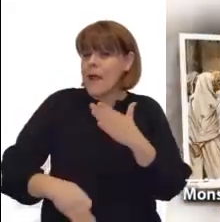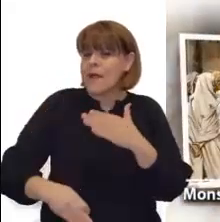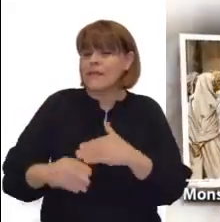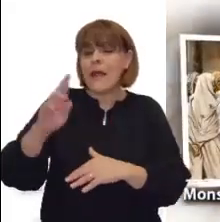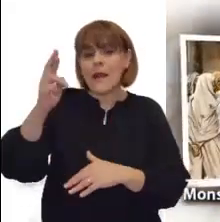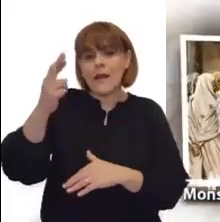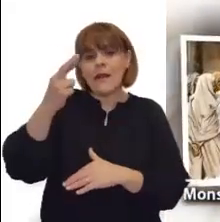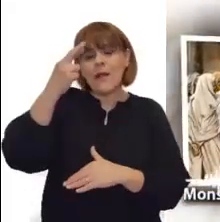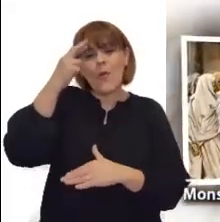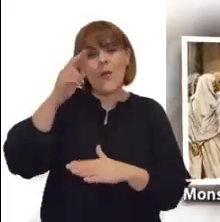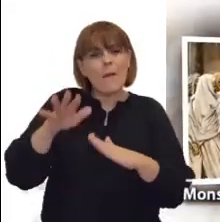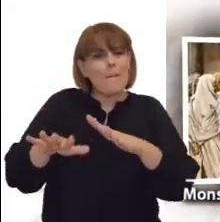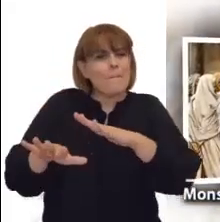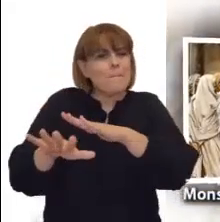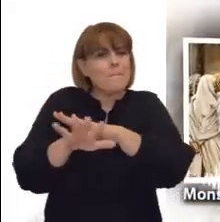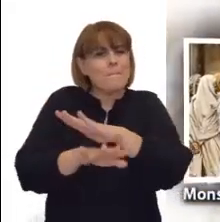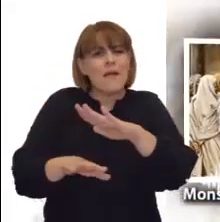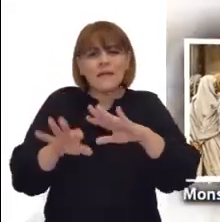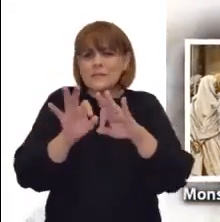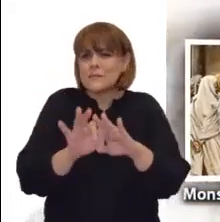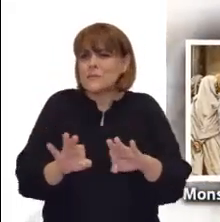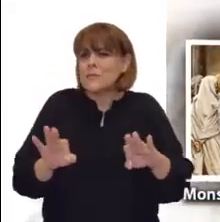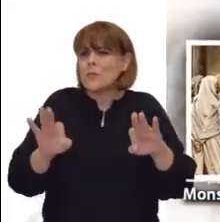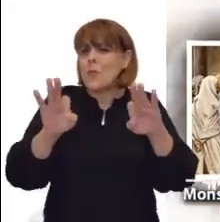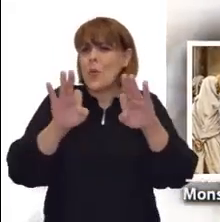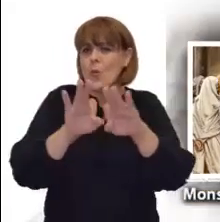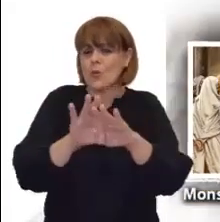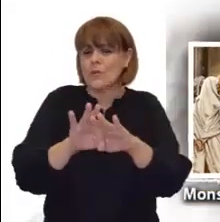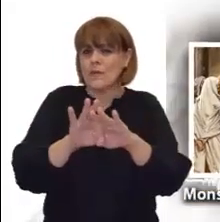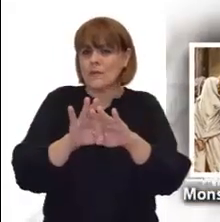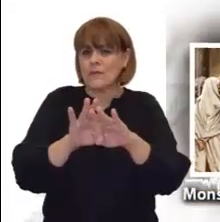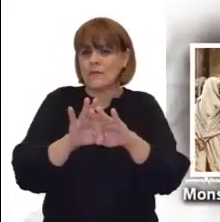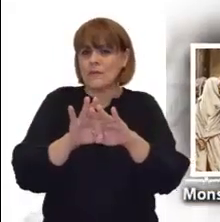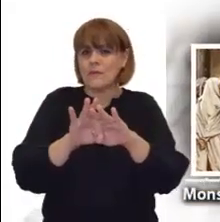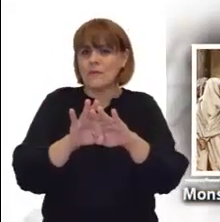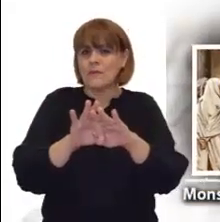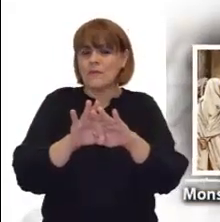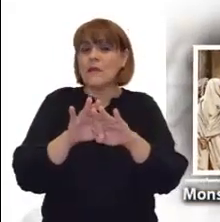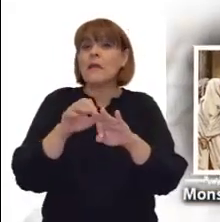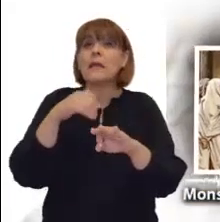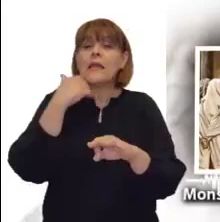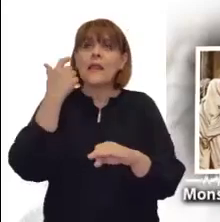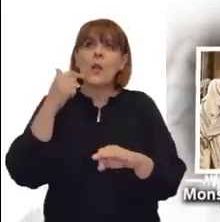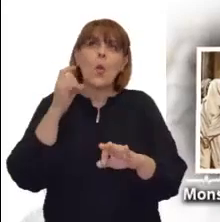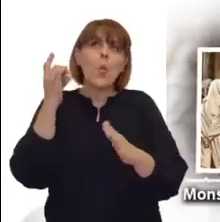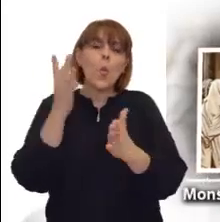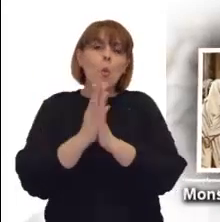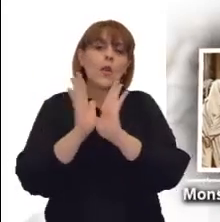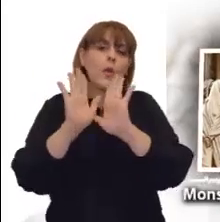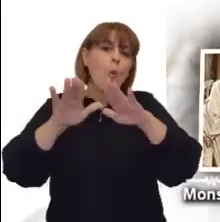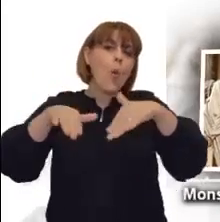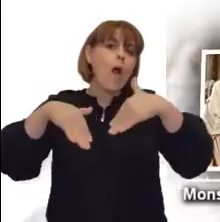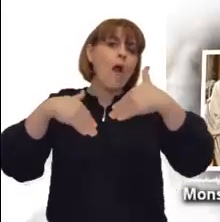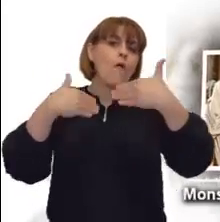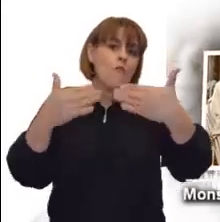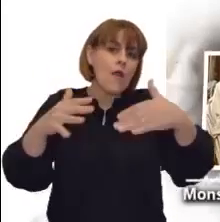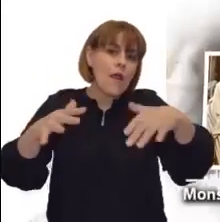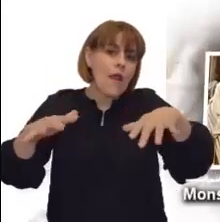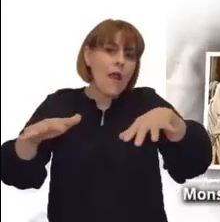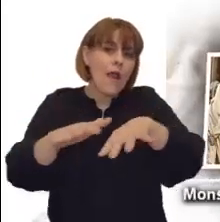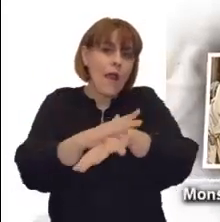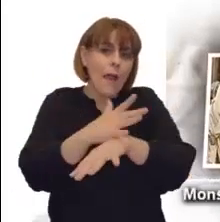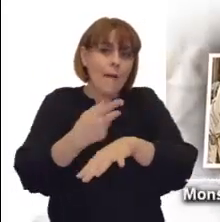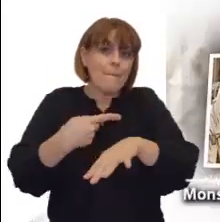y el ritualismo no son un asunto que ataña al pasado sino una tentación continua